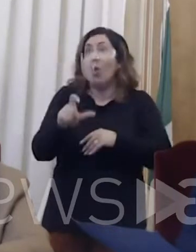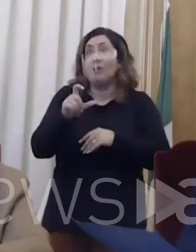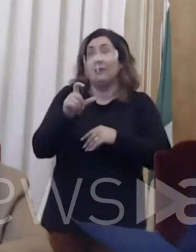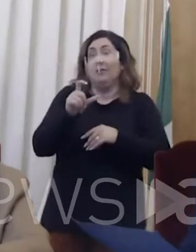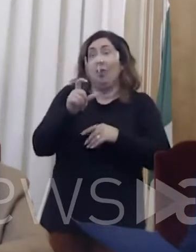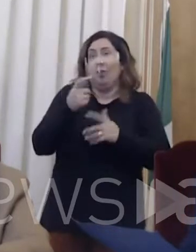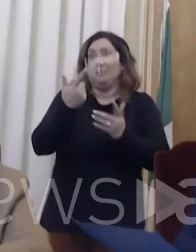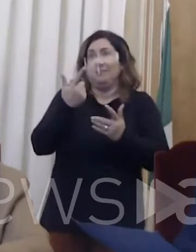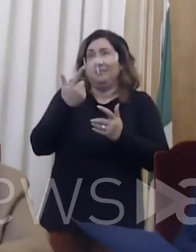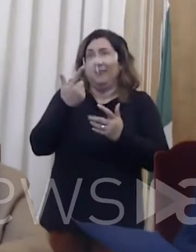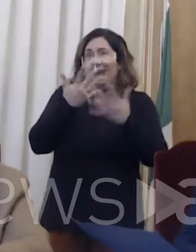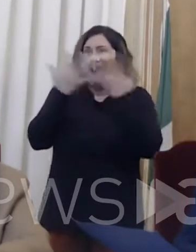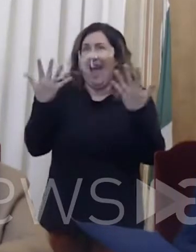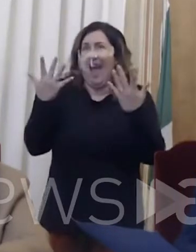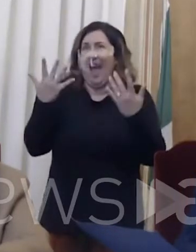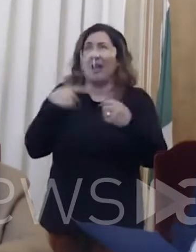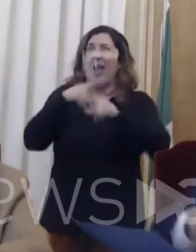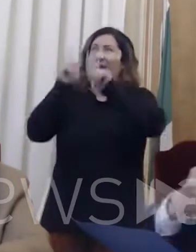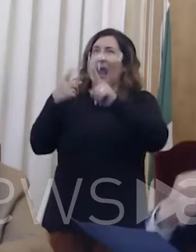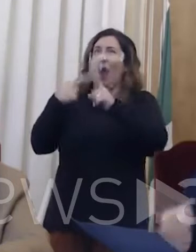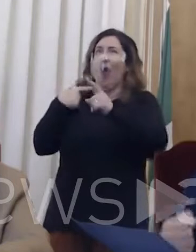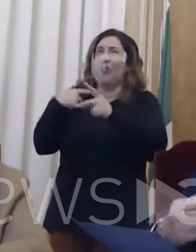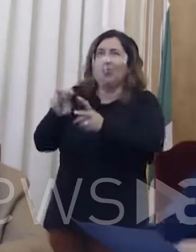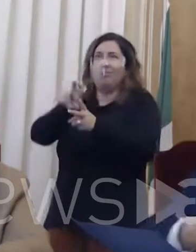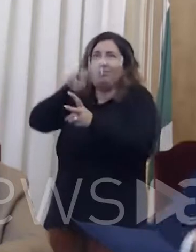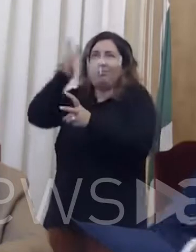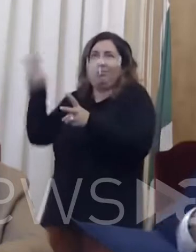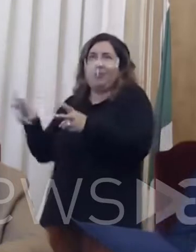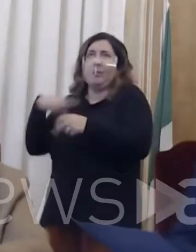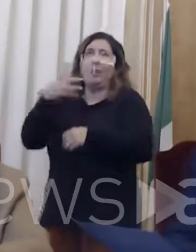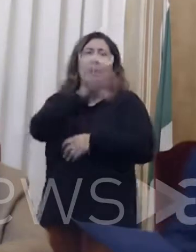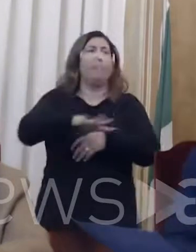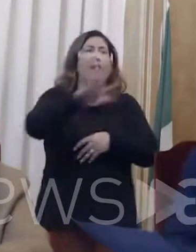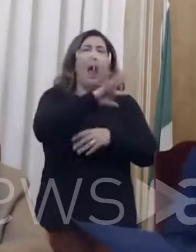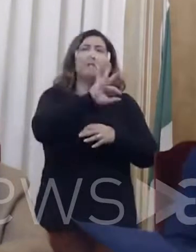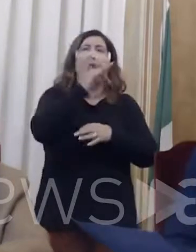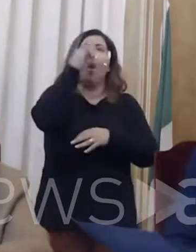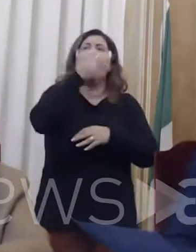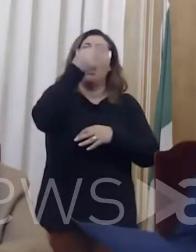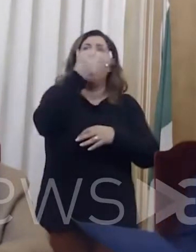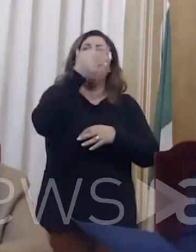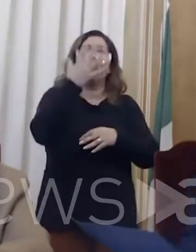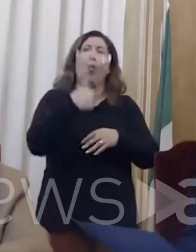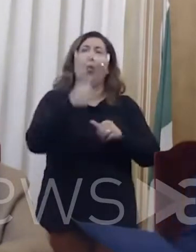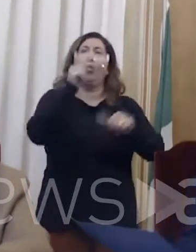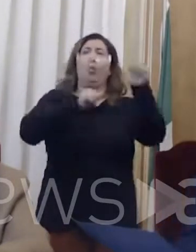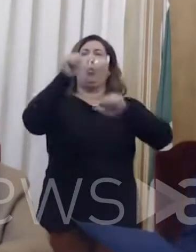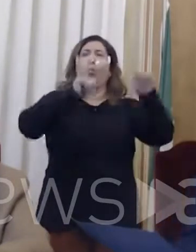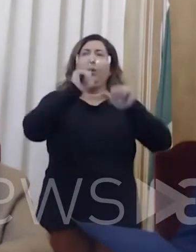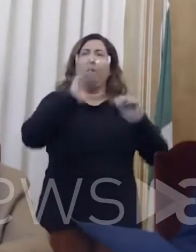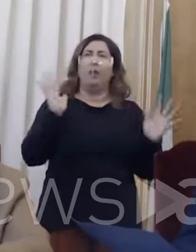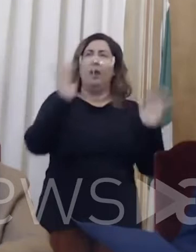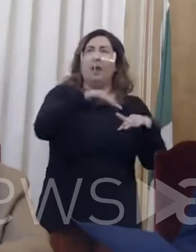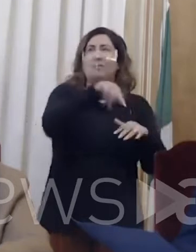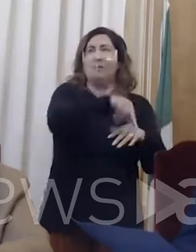provvigioni in un negozio per poi andarlo a bere nelle piazze, nei parchi, creare forme di assembramento che peraltro sono